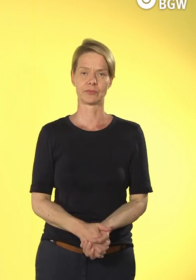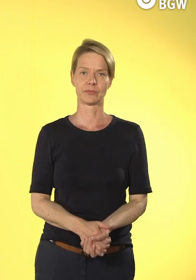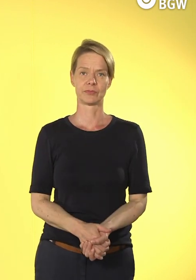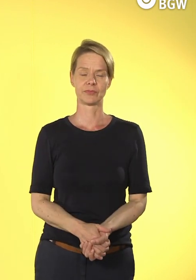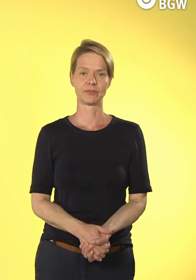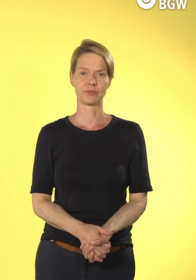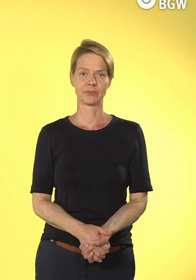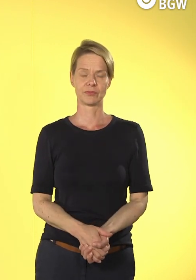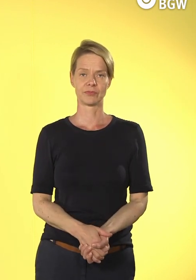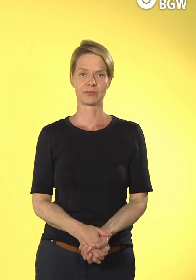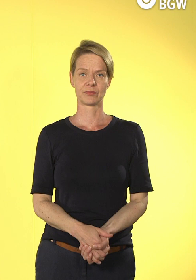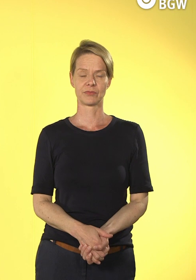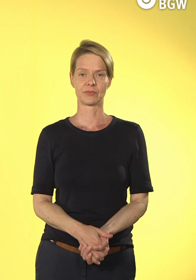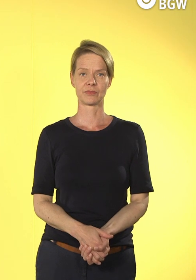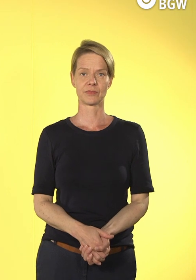Gut.